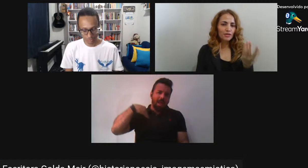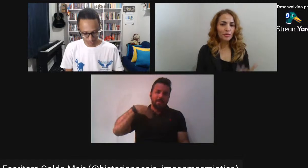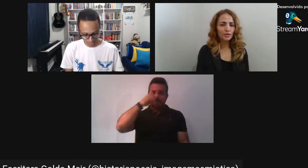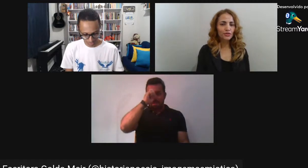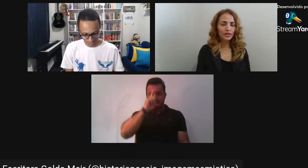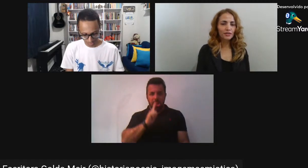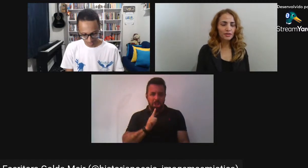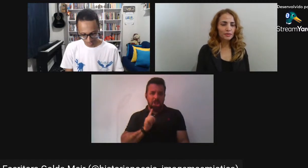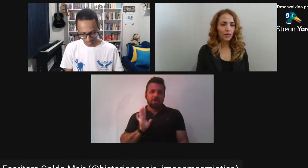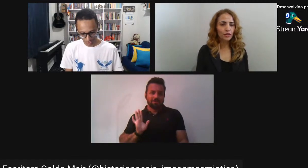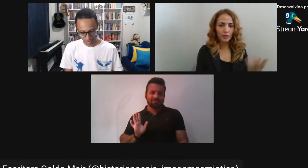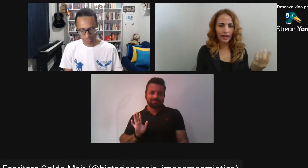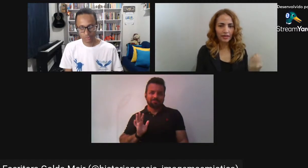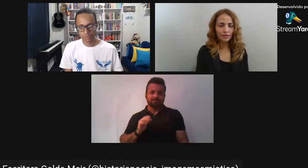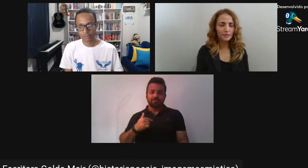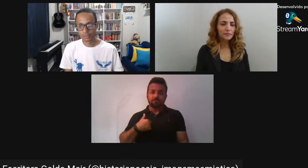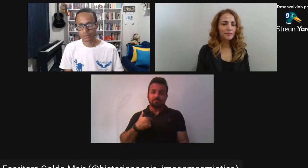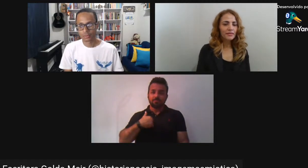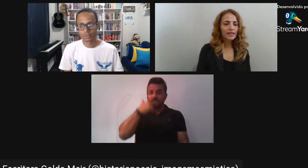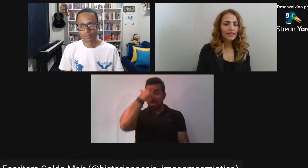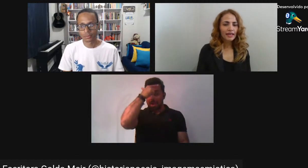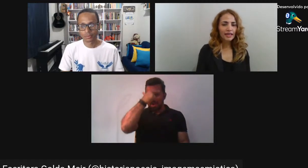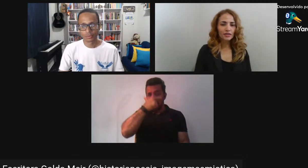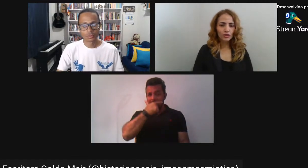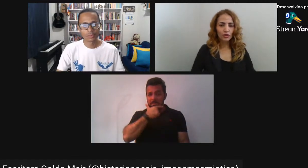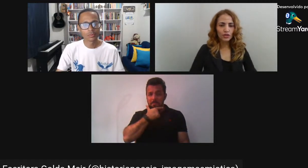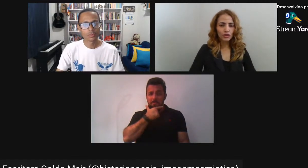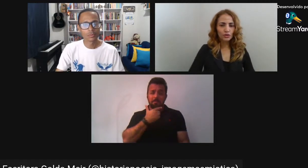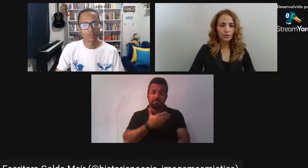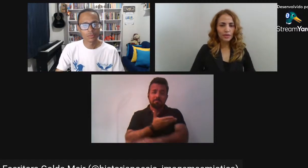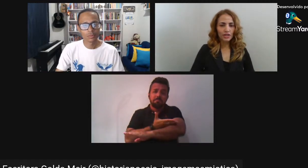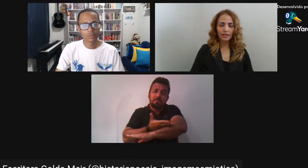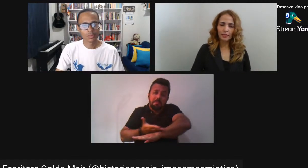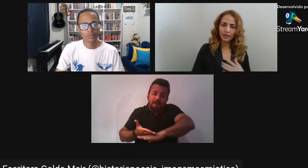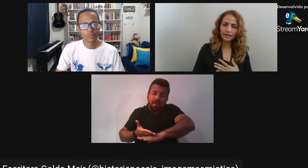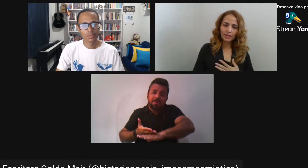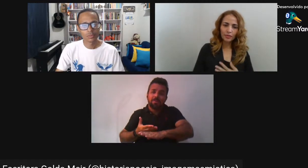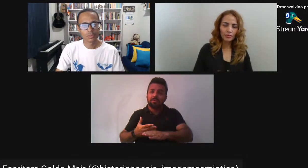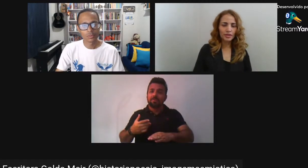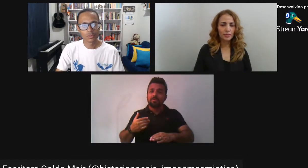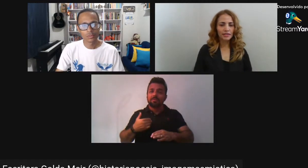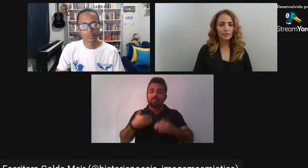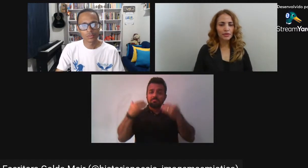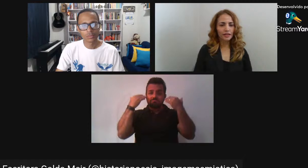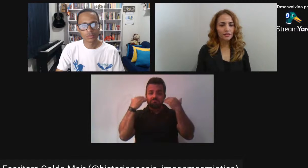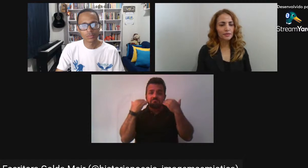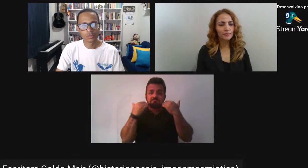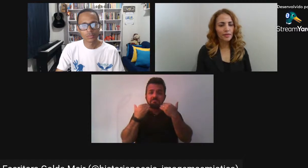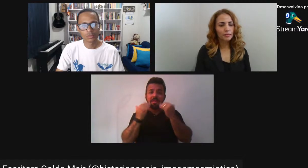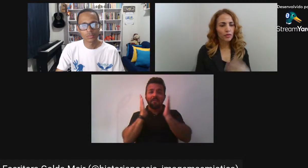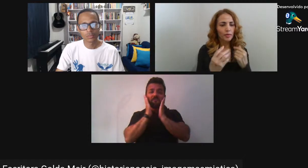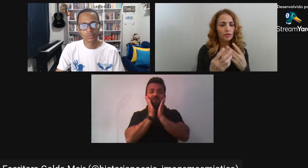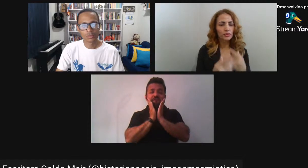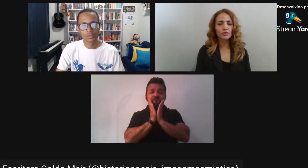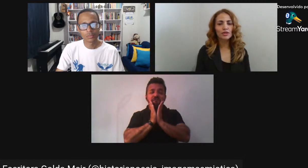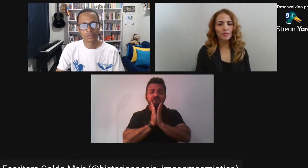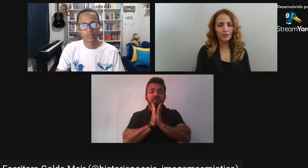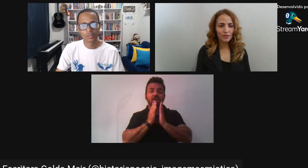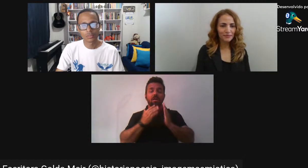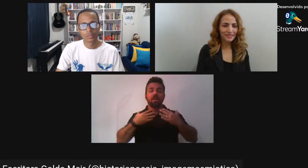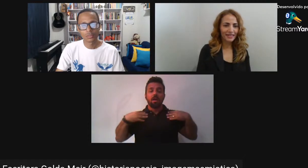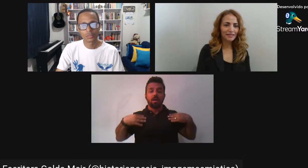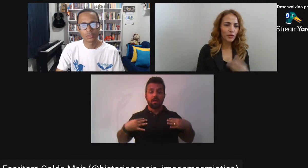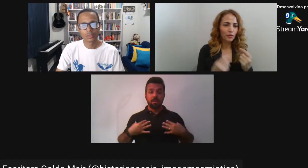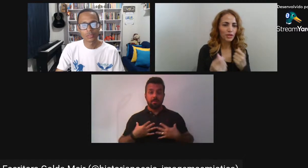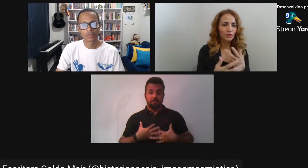mais ou menos finos Olhos pequenos Estou vestindo uma jaqueta preta E uma blusa preta por dentro Movimento muito as